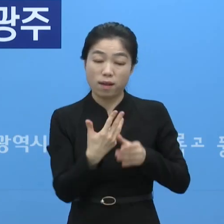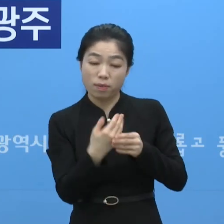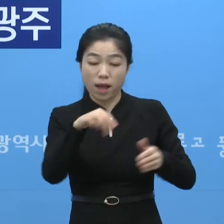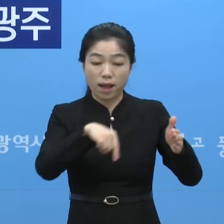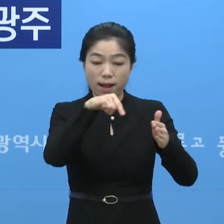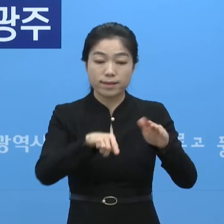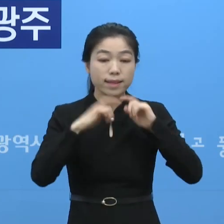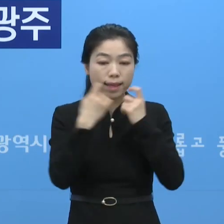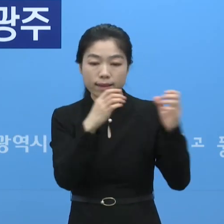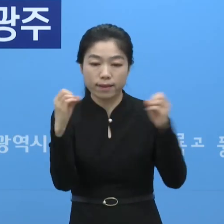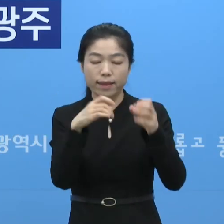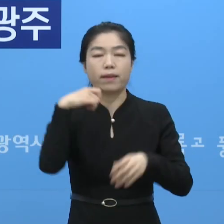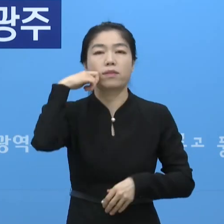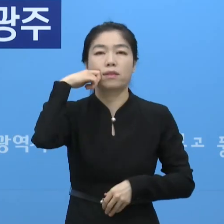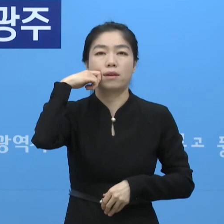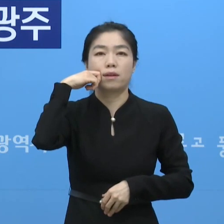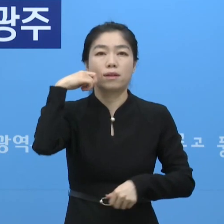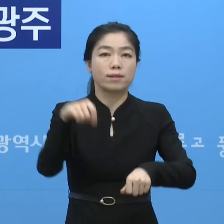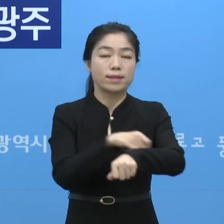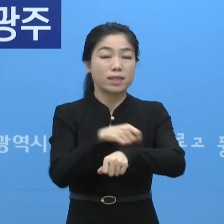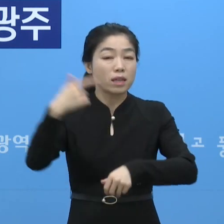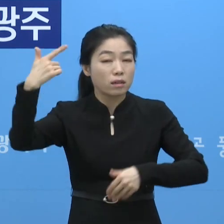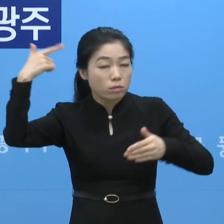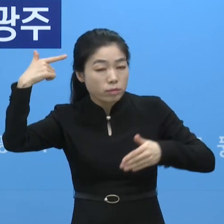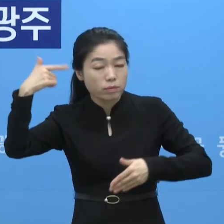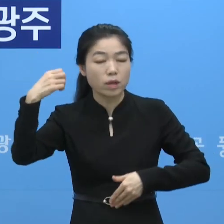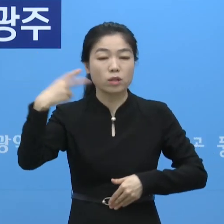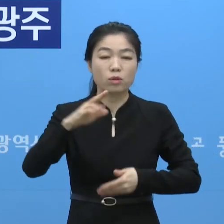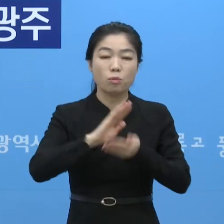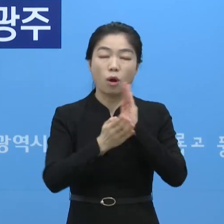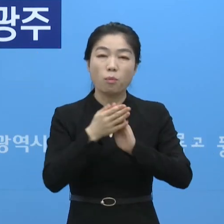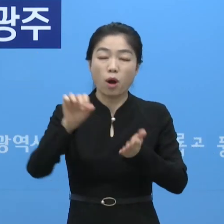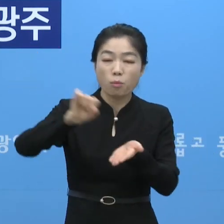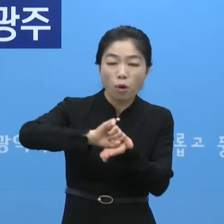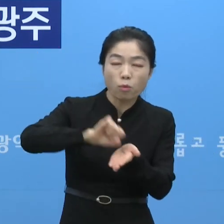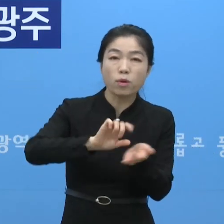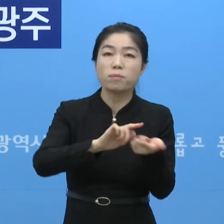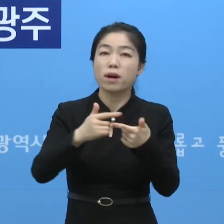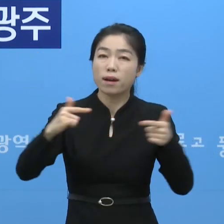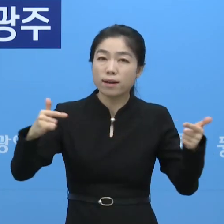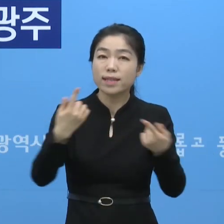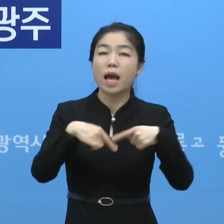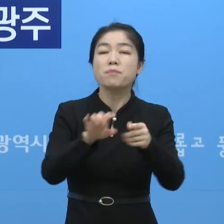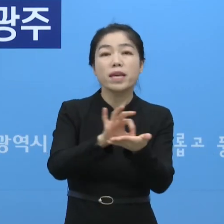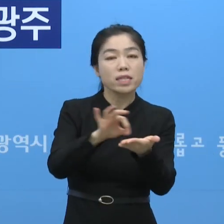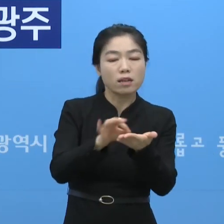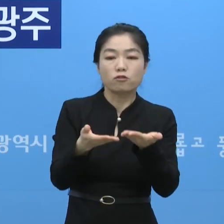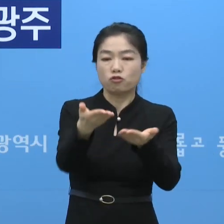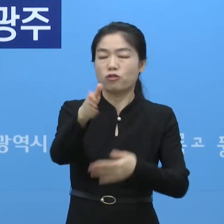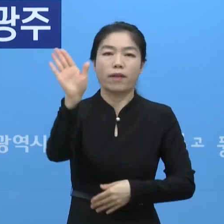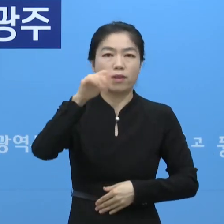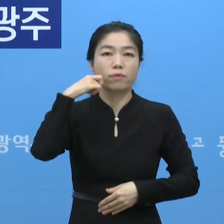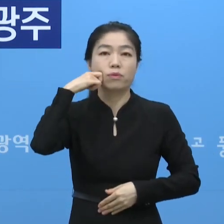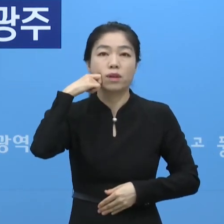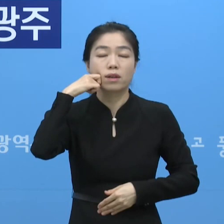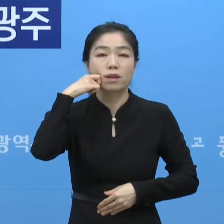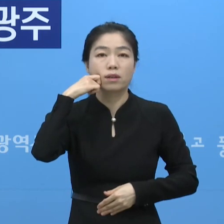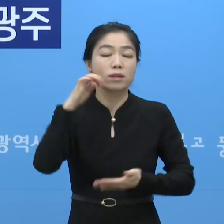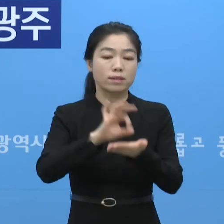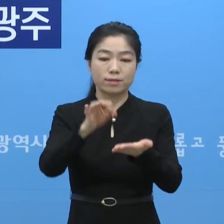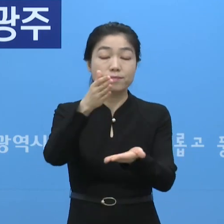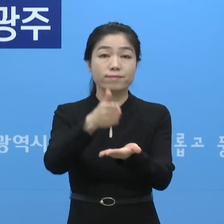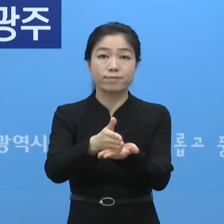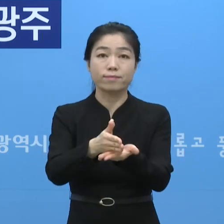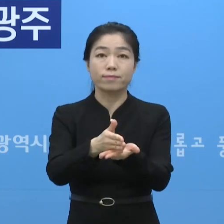사적 대화는 금지됩니다. 그다음에 특히 드라이기나 빛, 로션과 같은 공용 물품을 제공하지 않도록, 그걸 사용하지